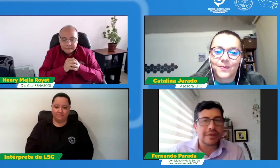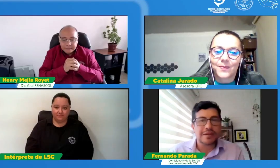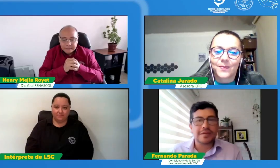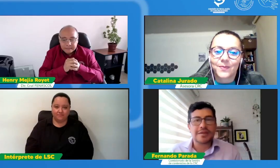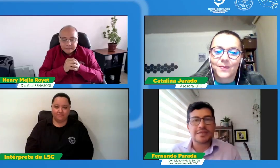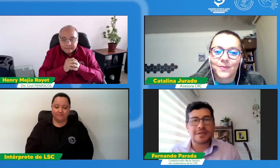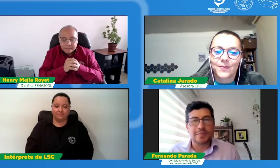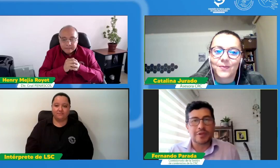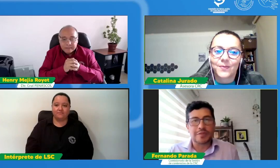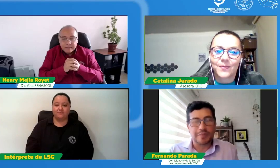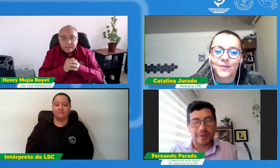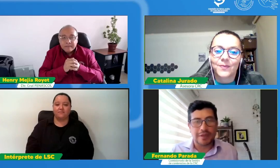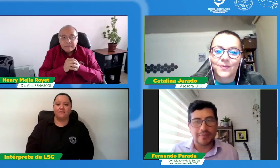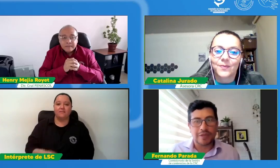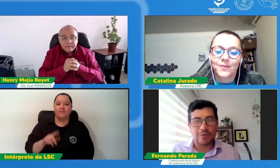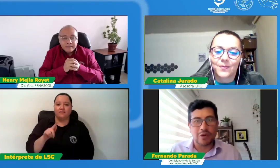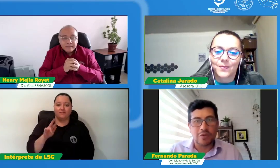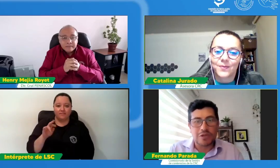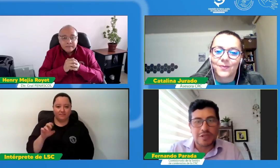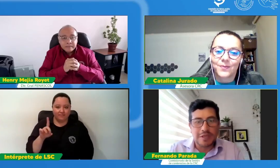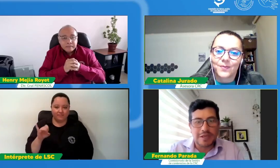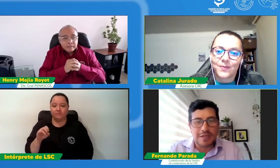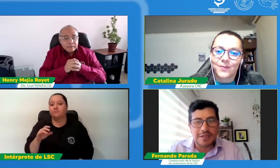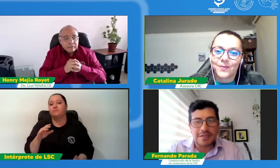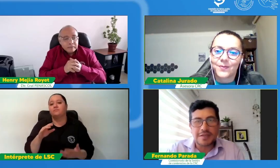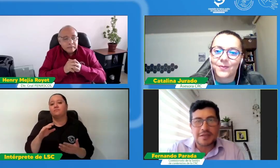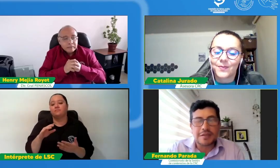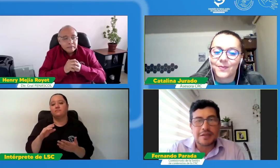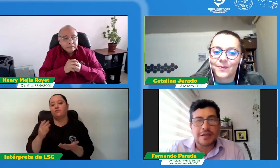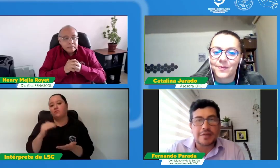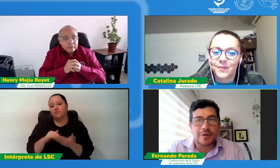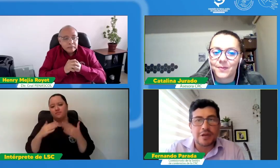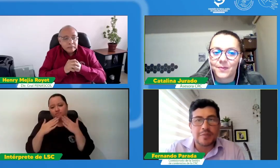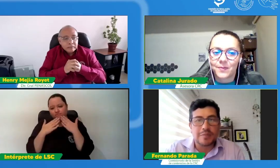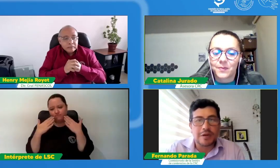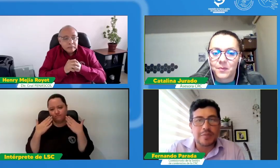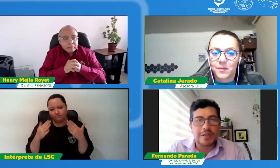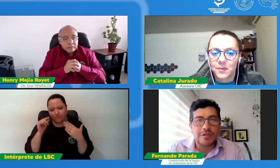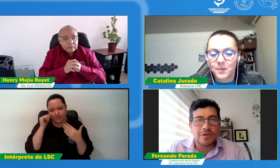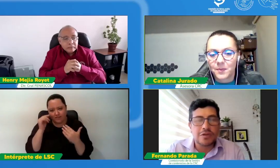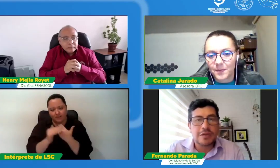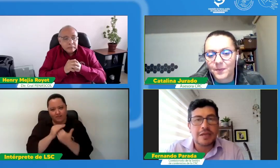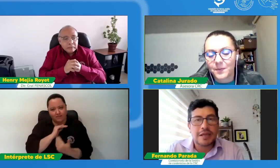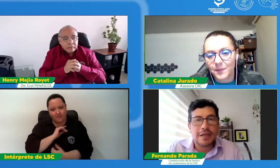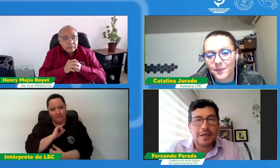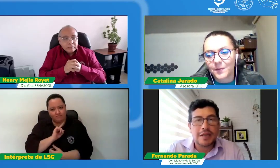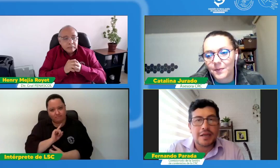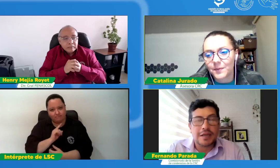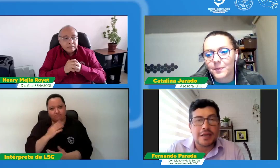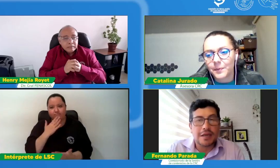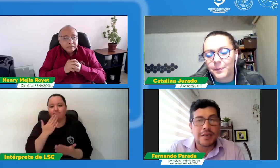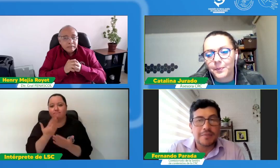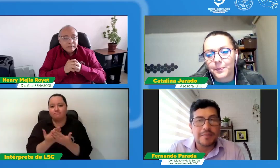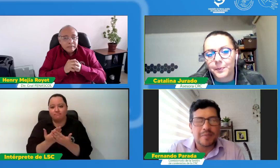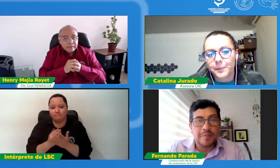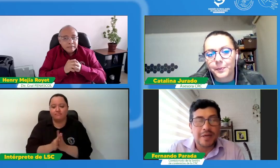sí pues de nuevo muchísimas gracias Henry por la invitación para